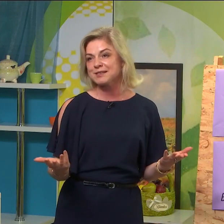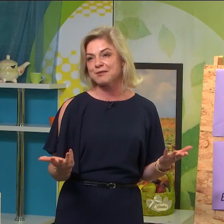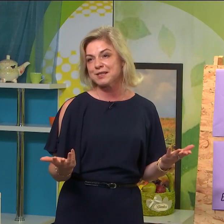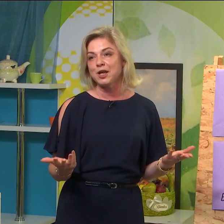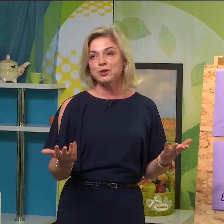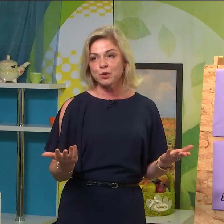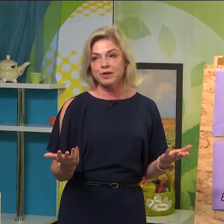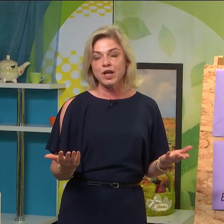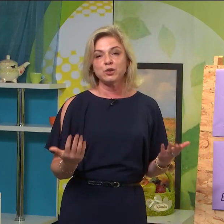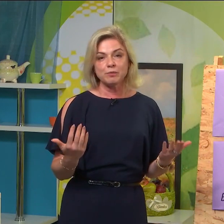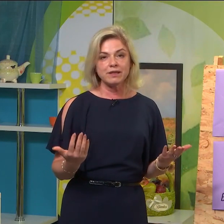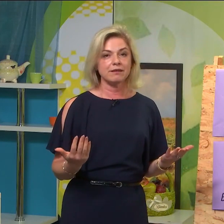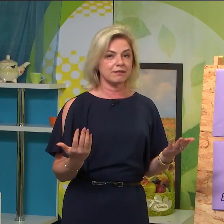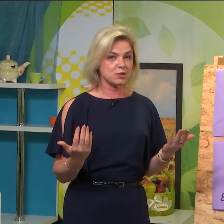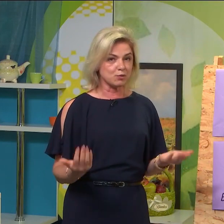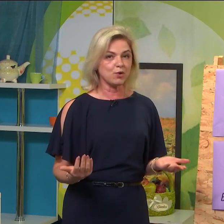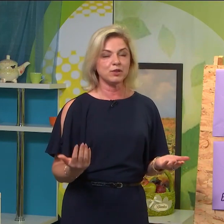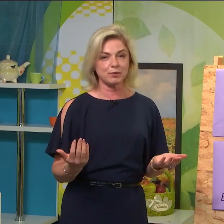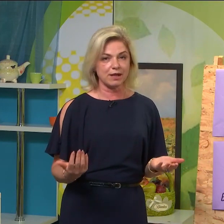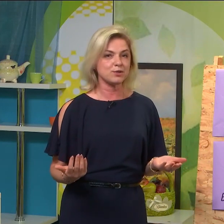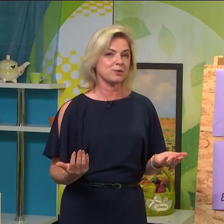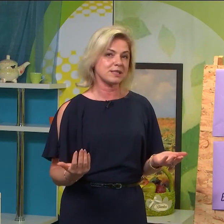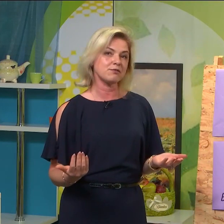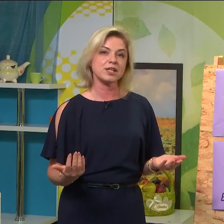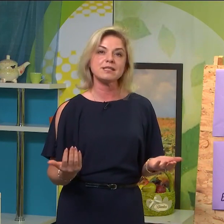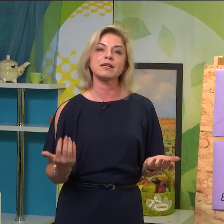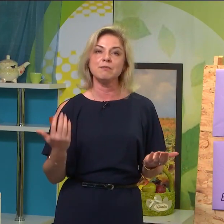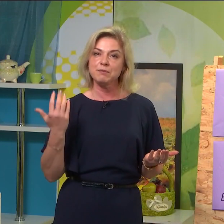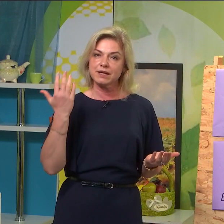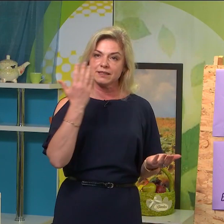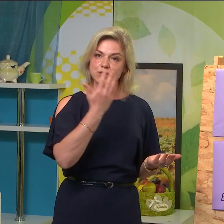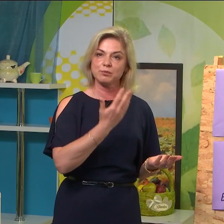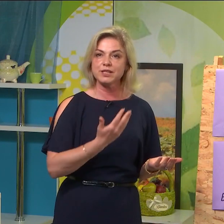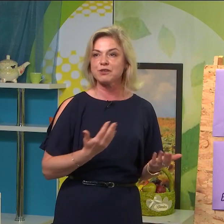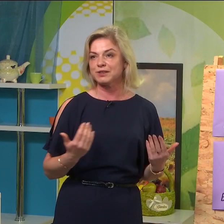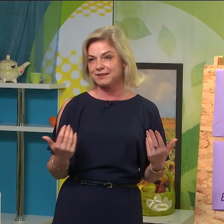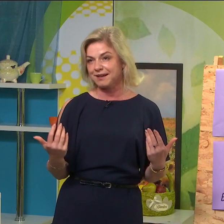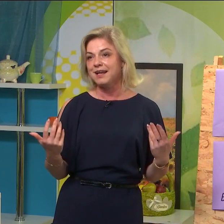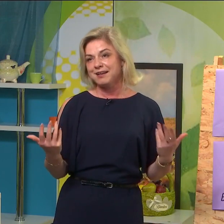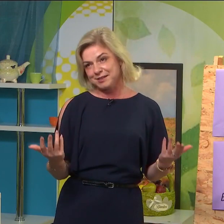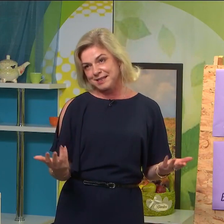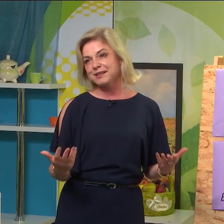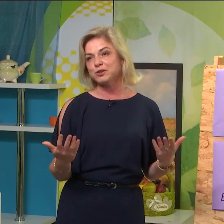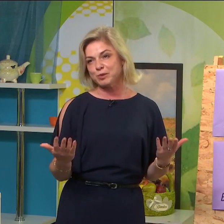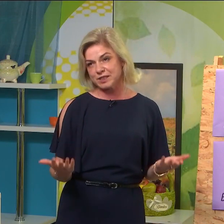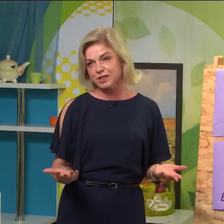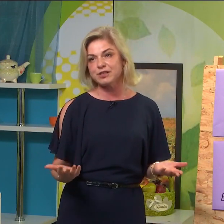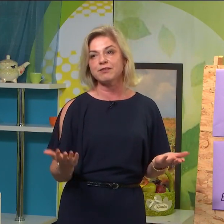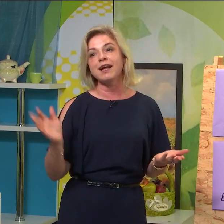склався добрий, то ми безумовно показуємо це в жестах, і міміка наша обличчя, вона така весела, доброзичлива,